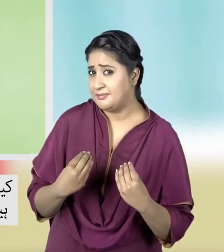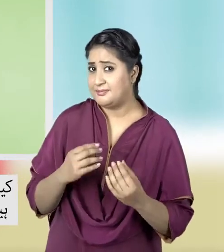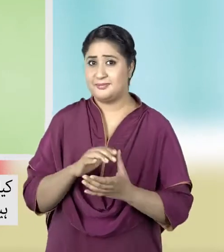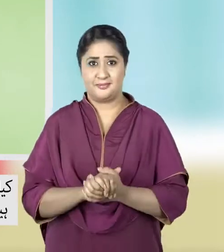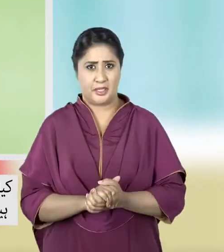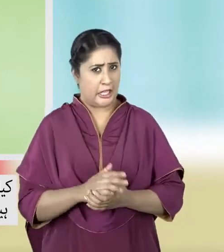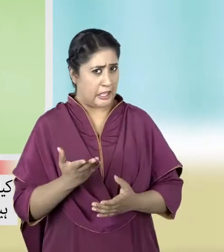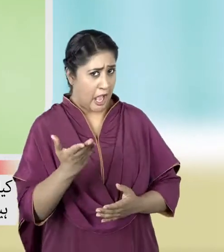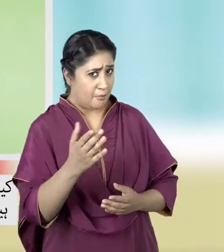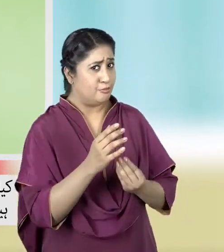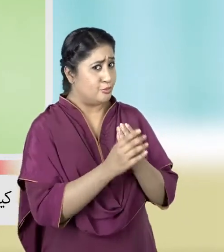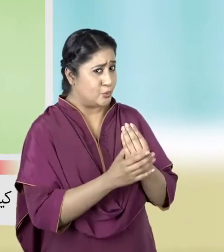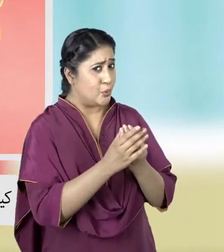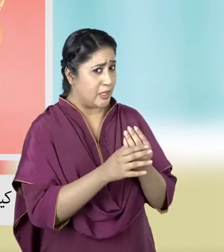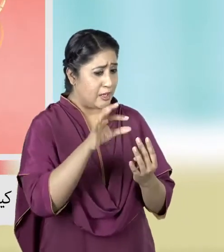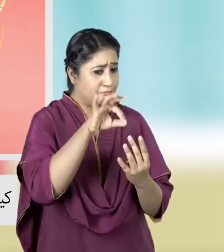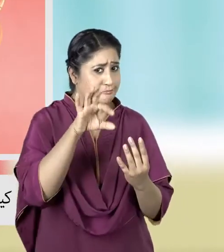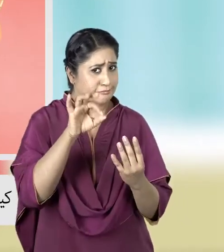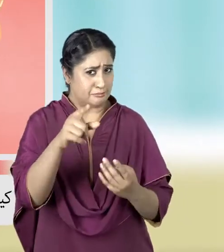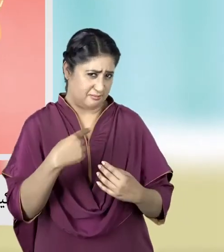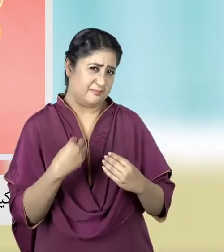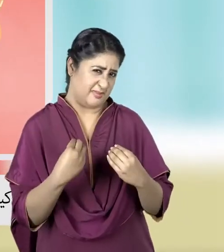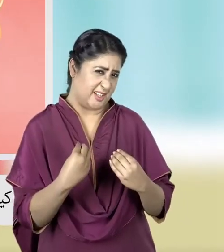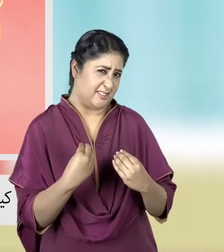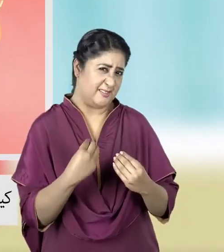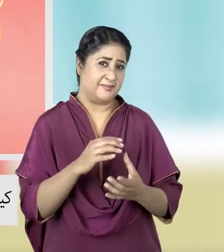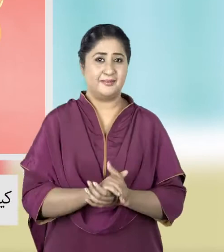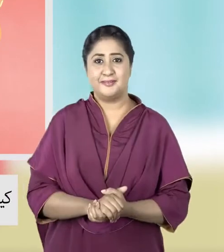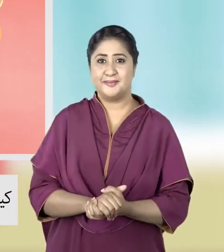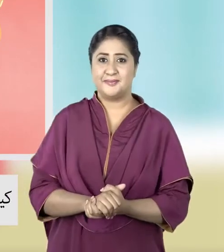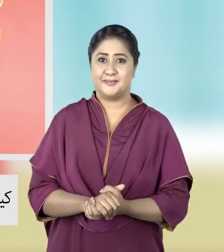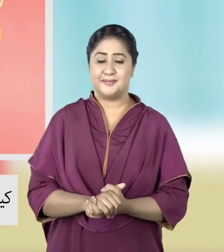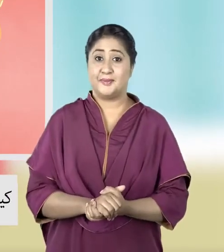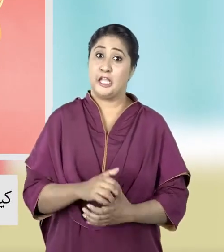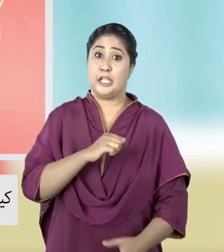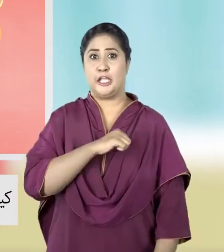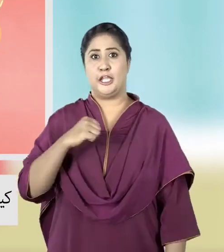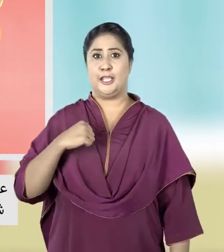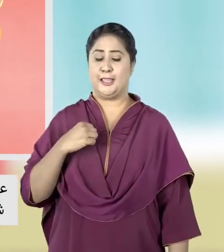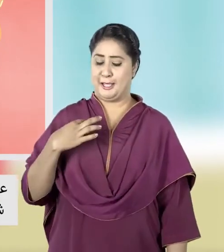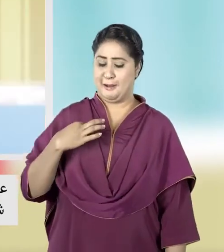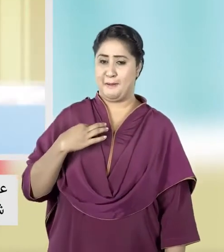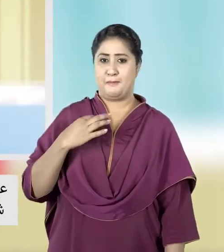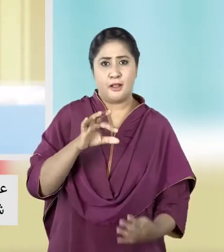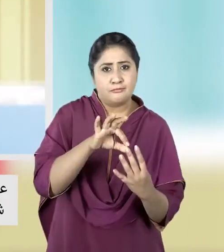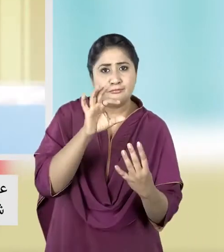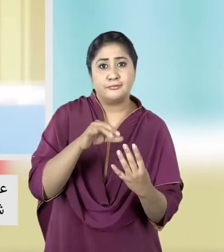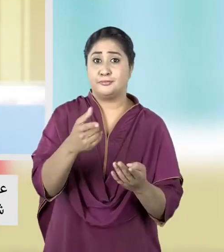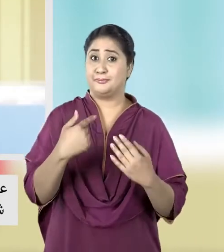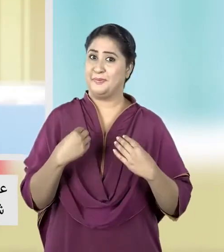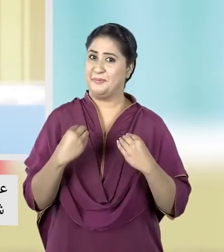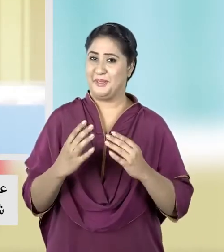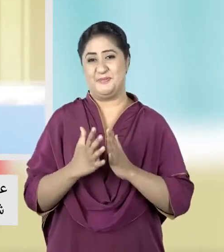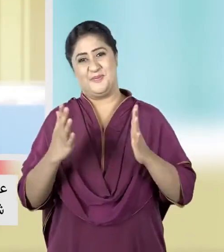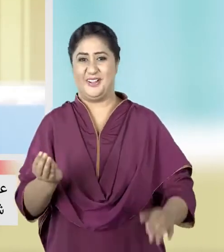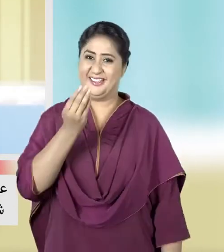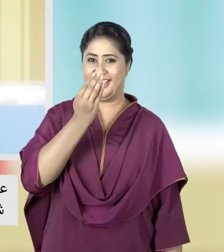बहुत